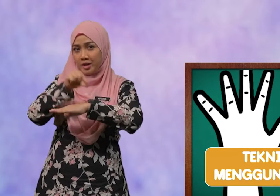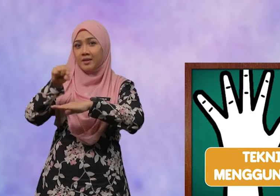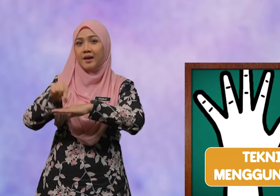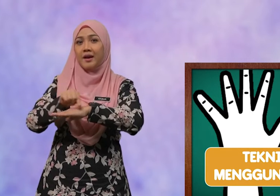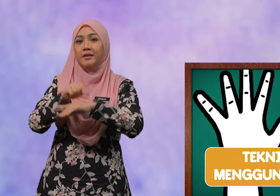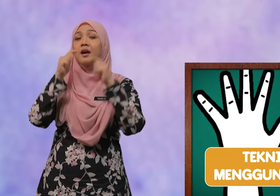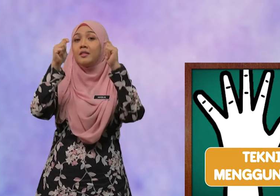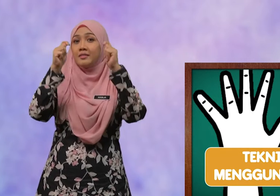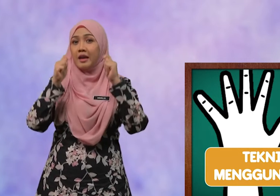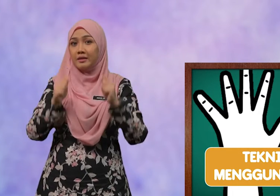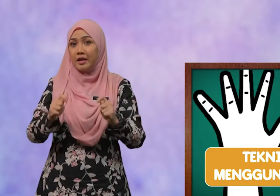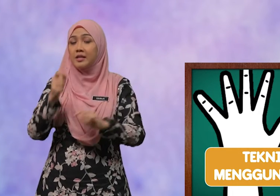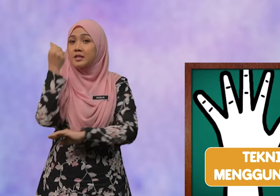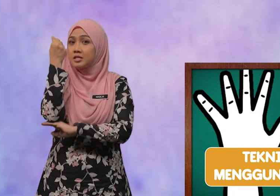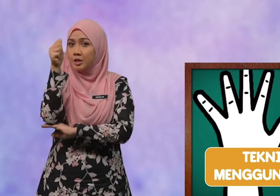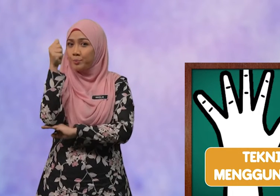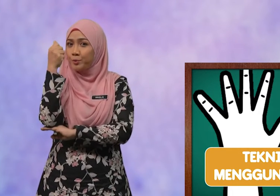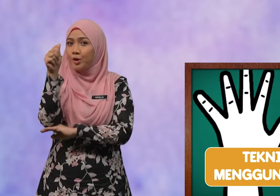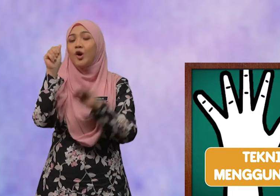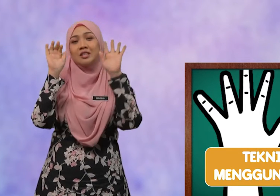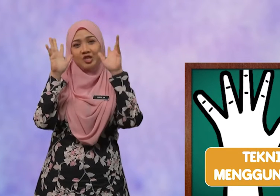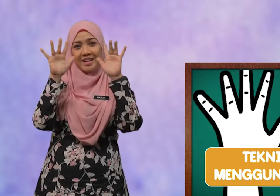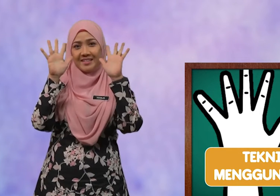Menggunakan teknik 10 jari